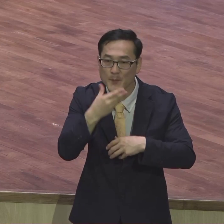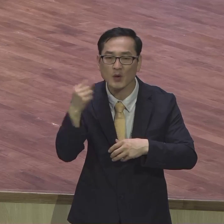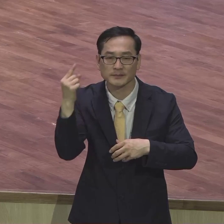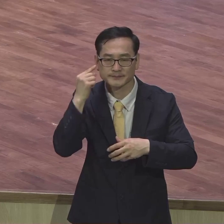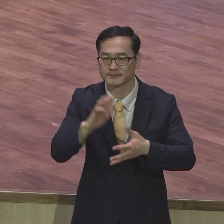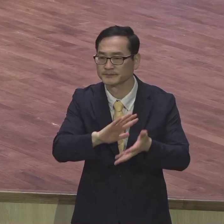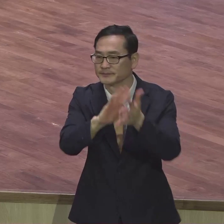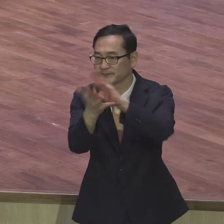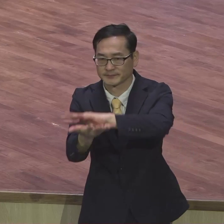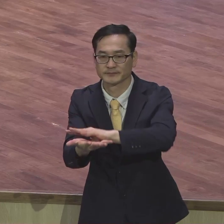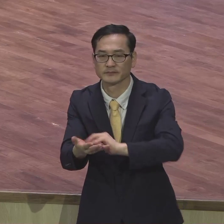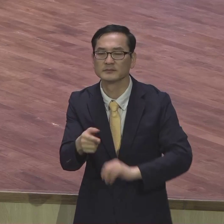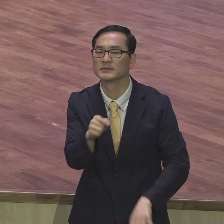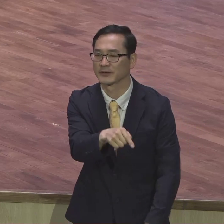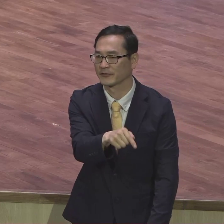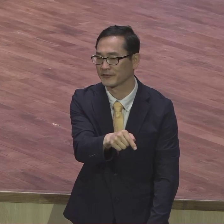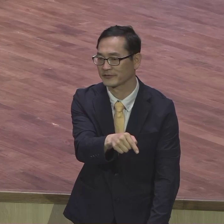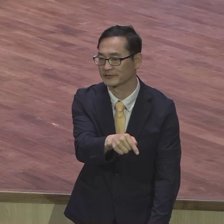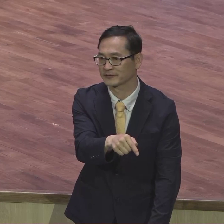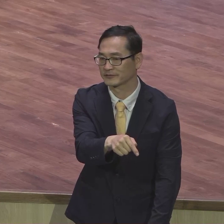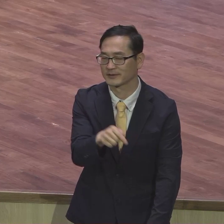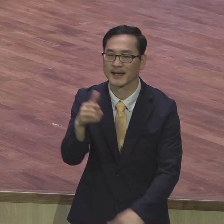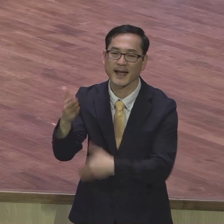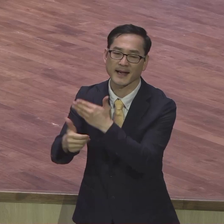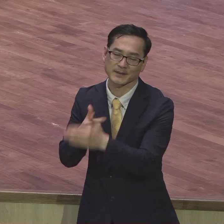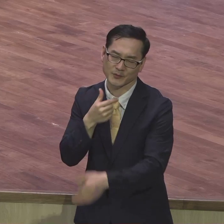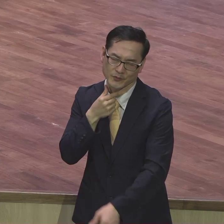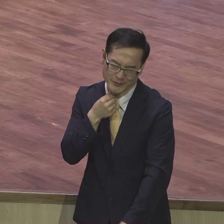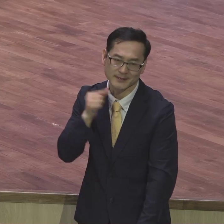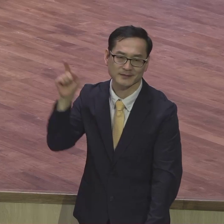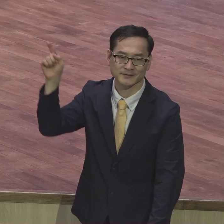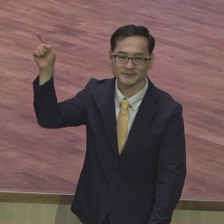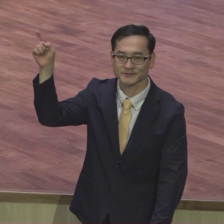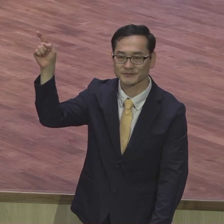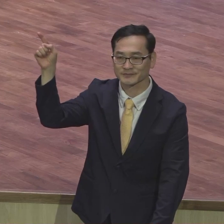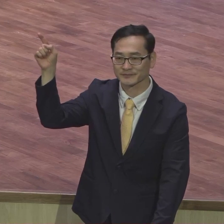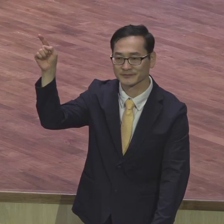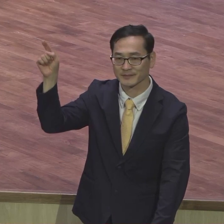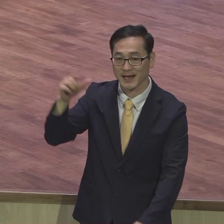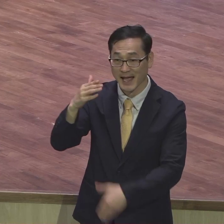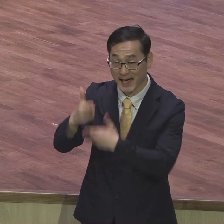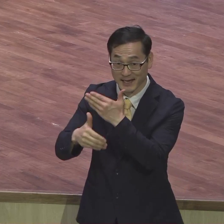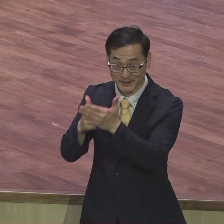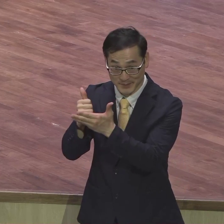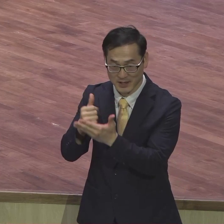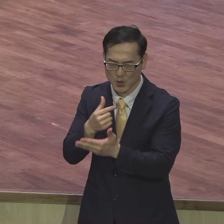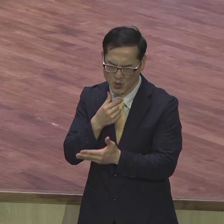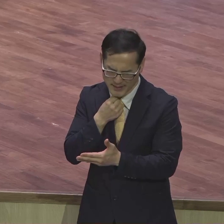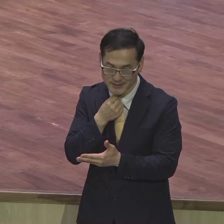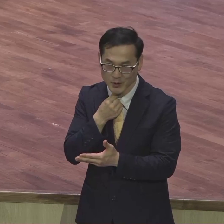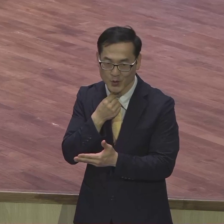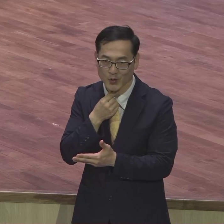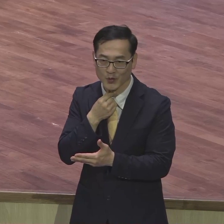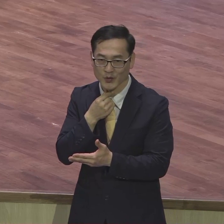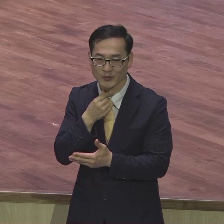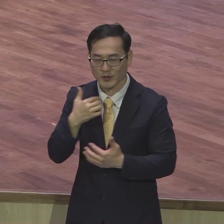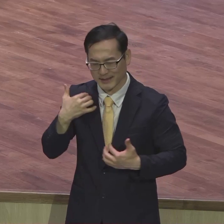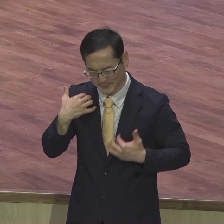온전하신 뜻을 이루고. 우리 성교지를 그냥 왜 갑니까. 하나님이 온전하신 뜻을 이루기 위해서. 하나님이 기뻐하시고 원하시는